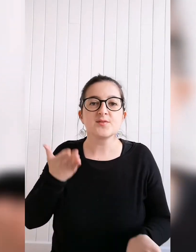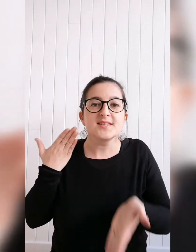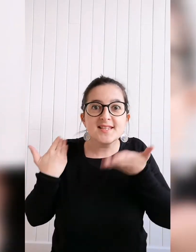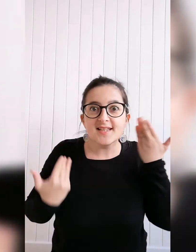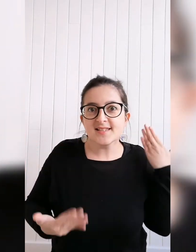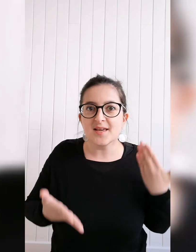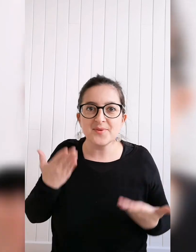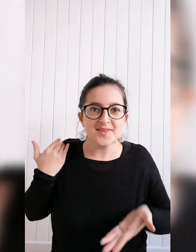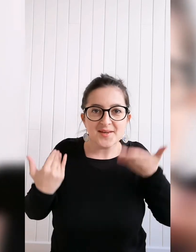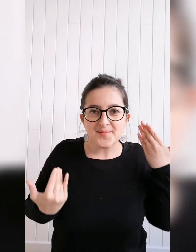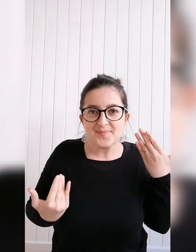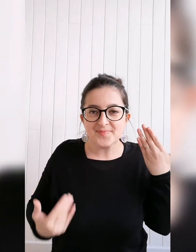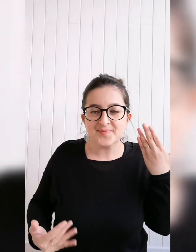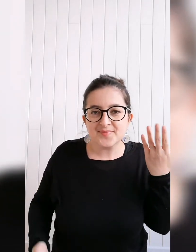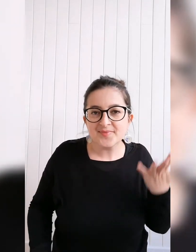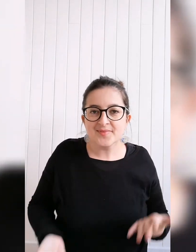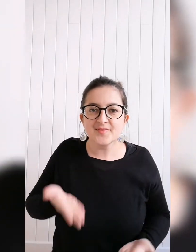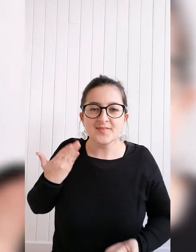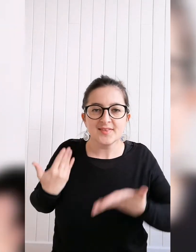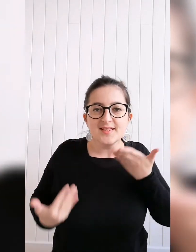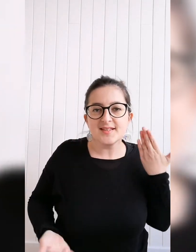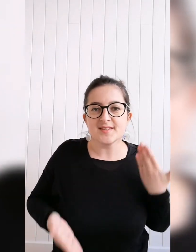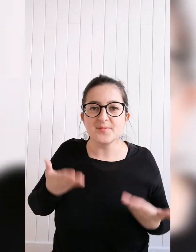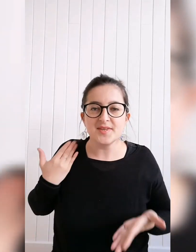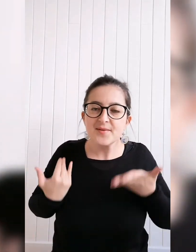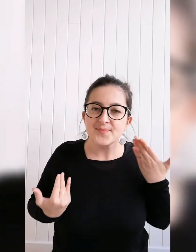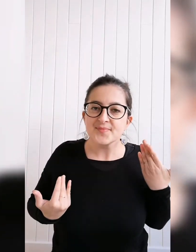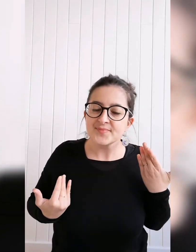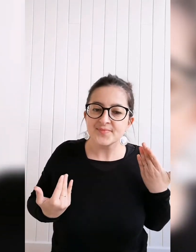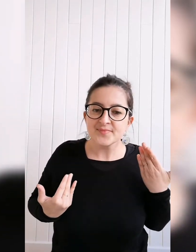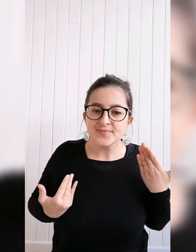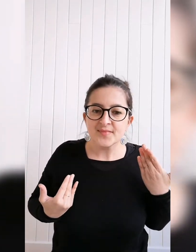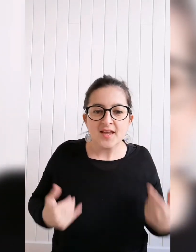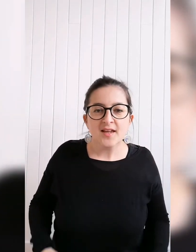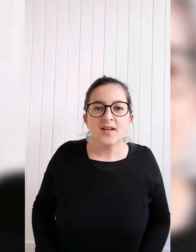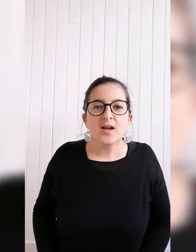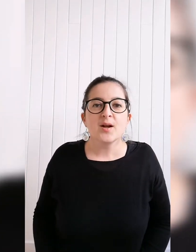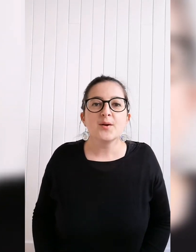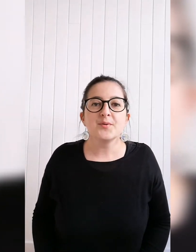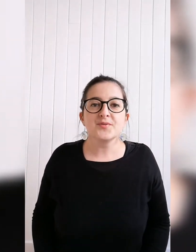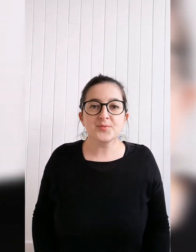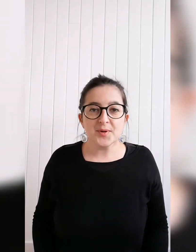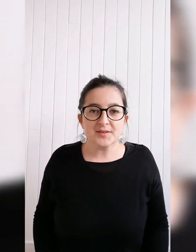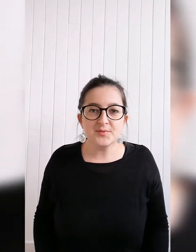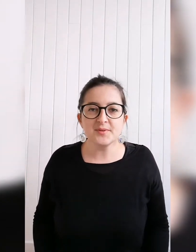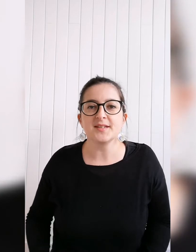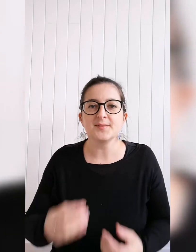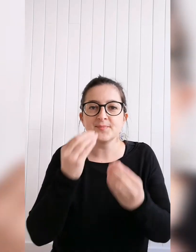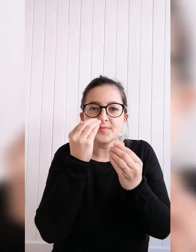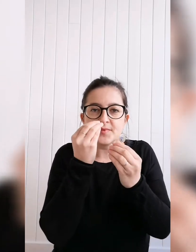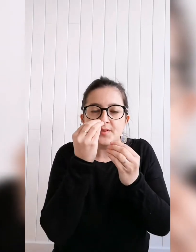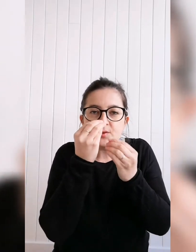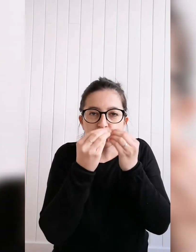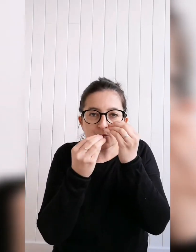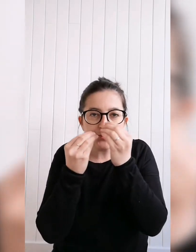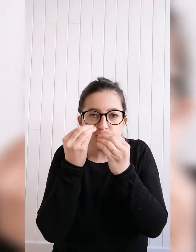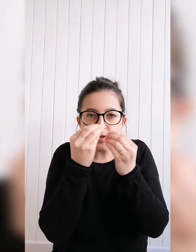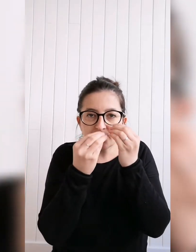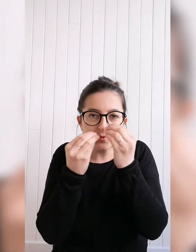Se déshabiller. Déshabiller. Le soin du nez. Soin du